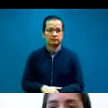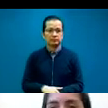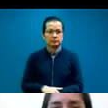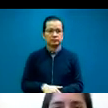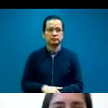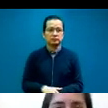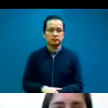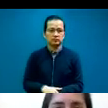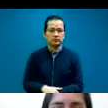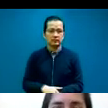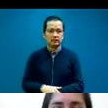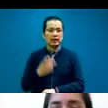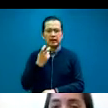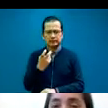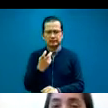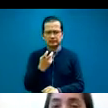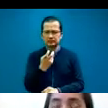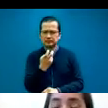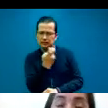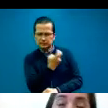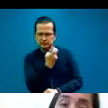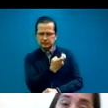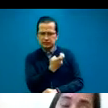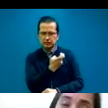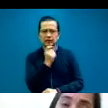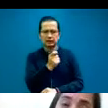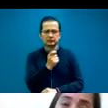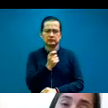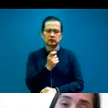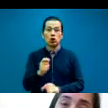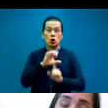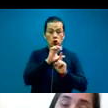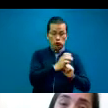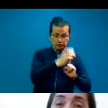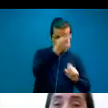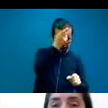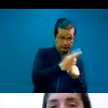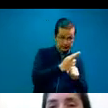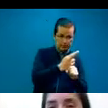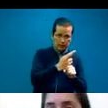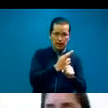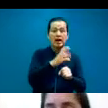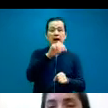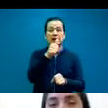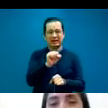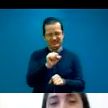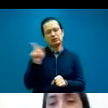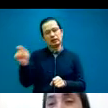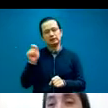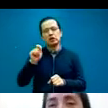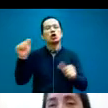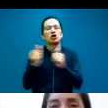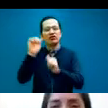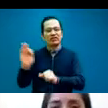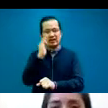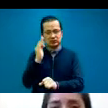parte tanto de los miembros de la Comisión Directiva de la CAS, de la Confederación Argentina de